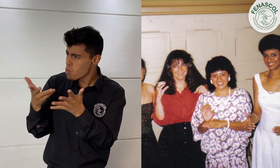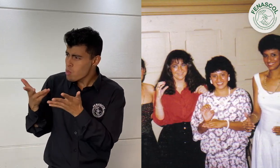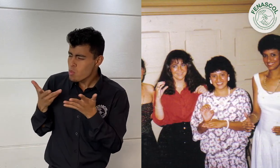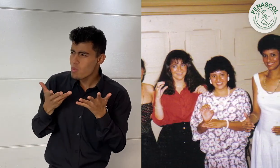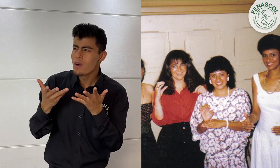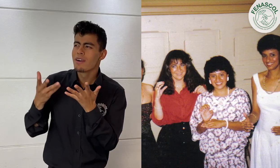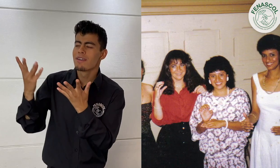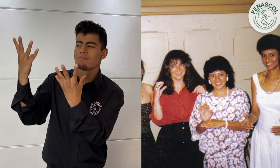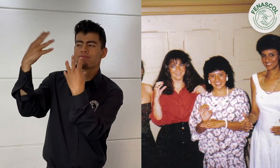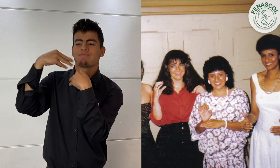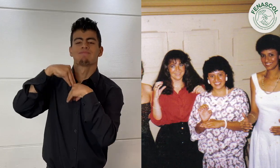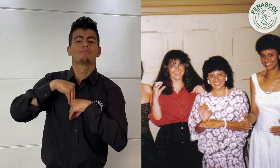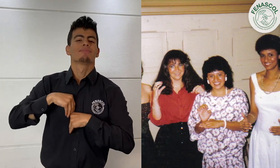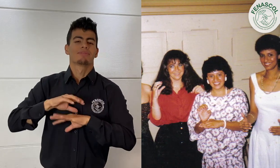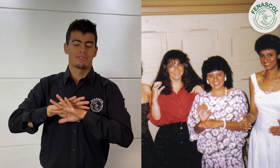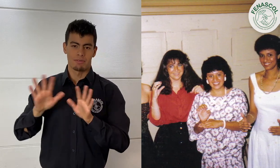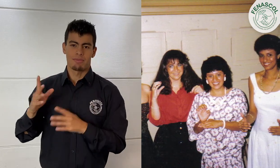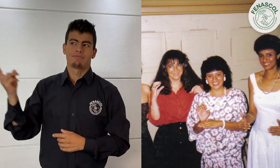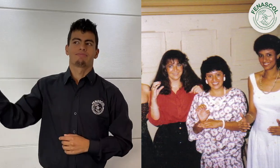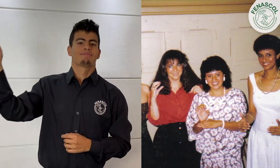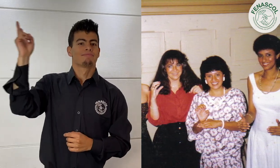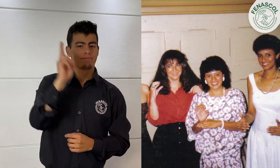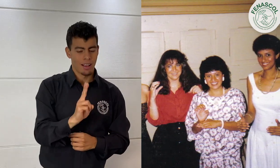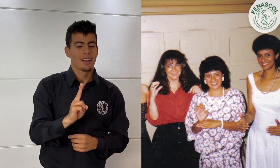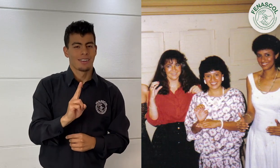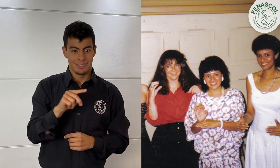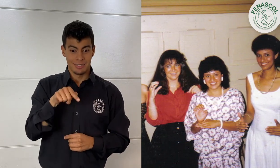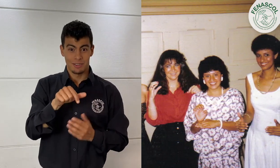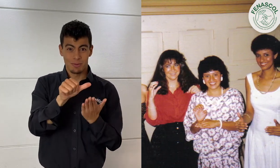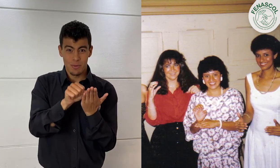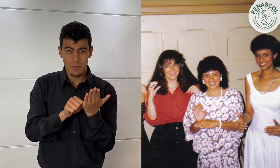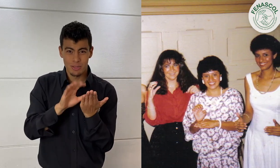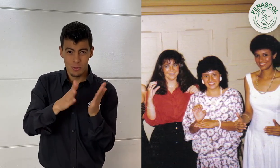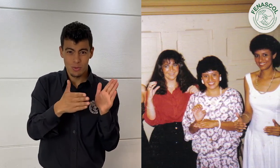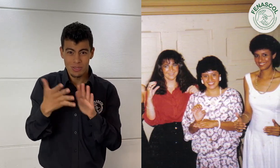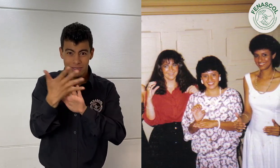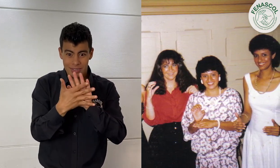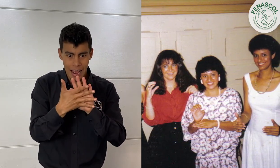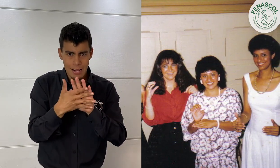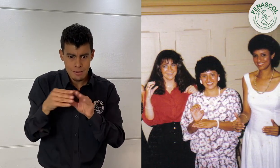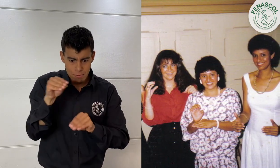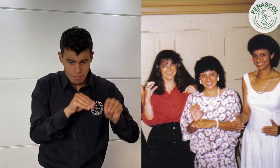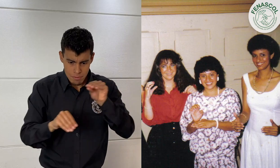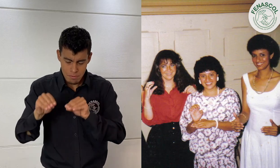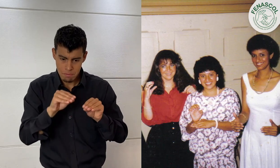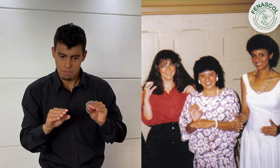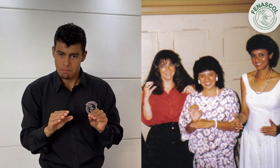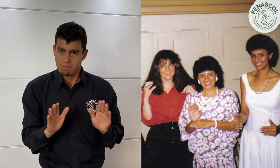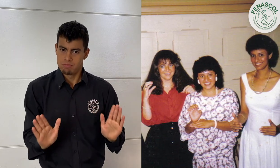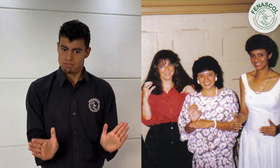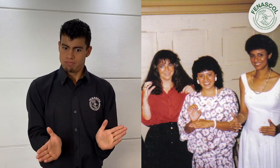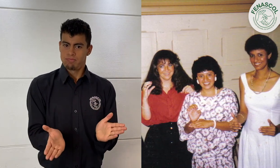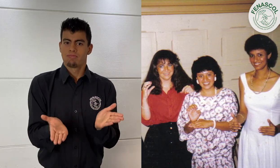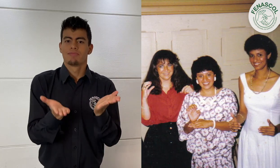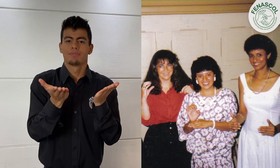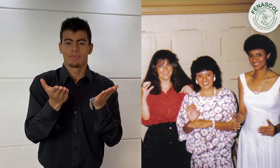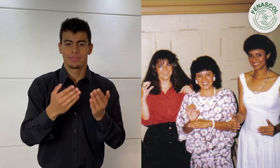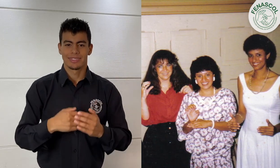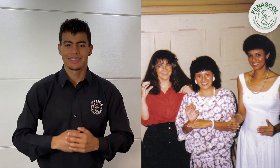Colombia, aprovecharon toda esta información para realizar actualizaciones del programa y cursos de lengua de señas que ya se